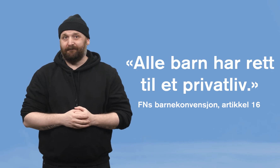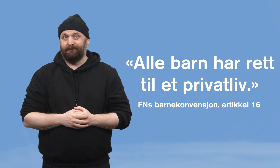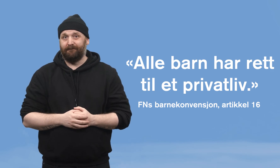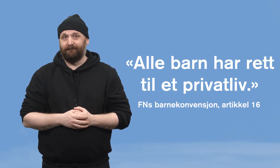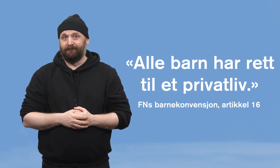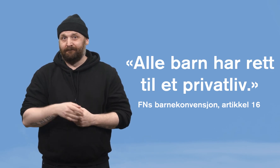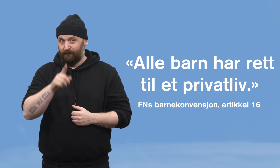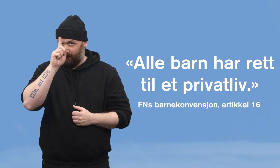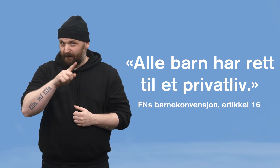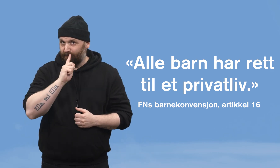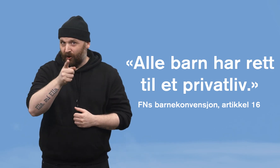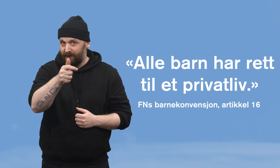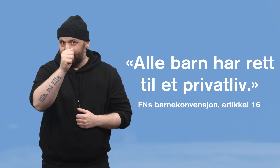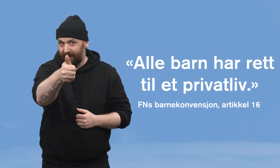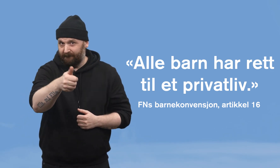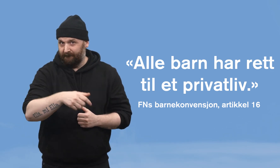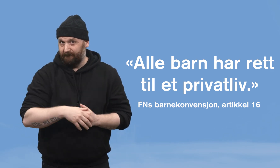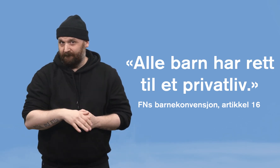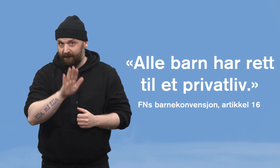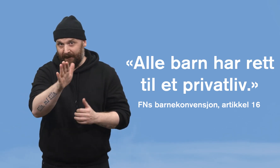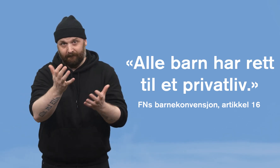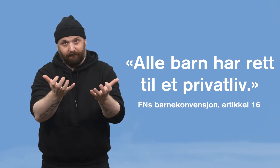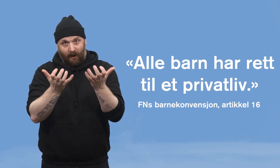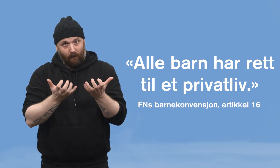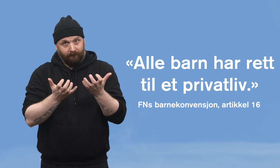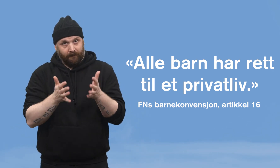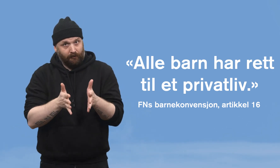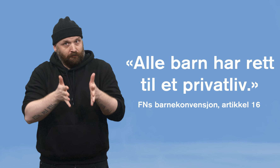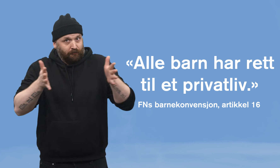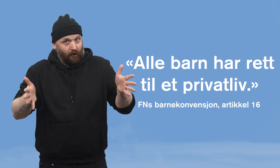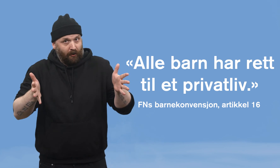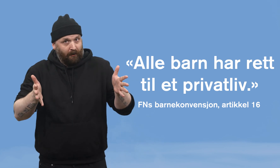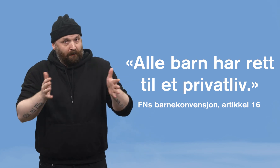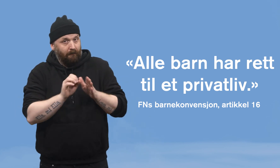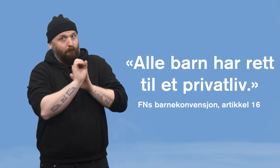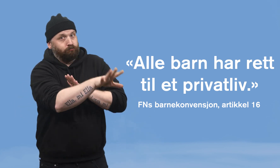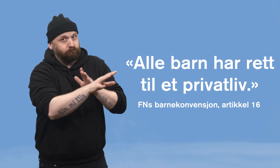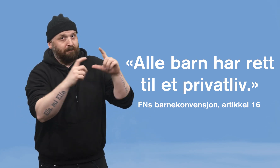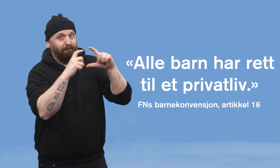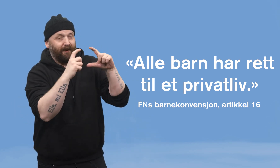Du kan spørre deg selv. Er behovet ditt så stort for å dele det?